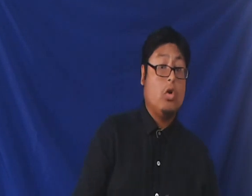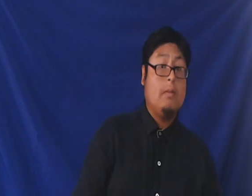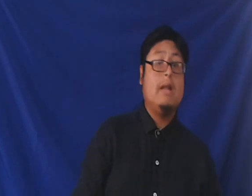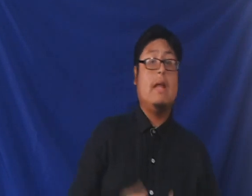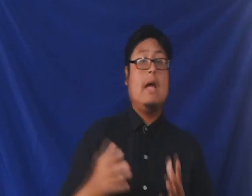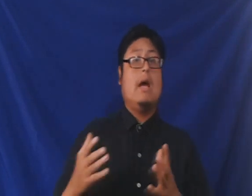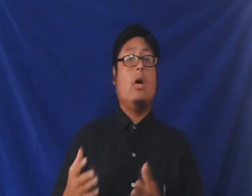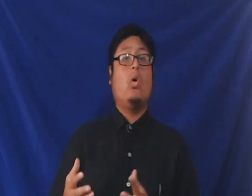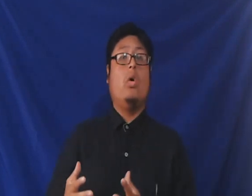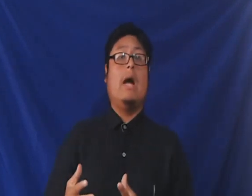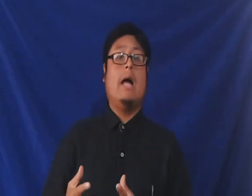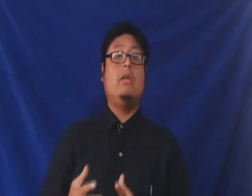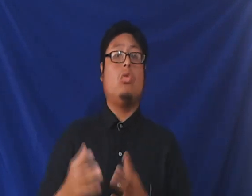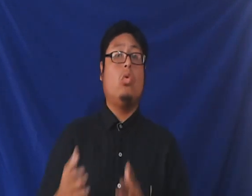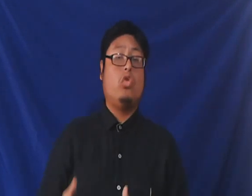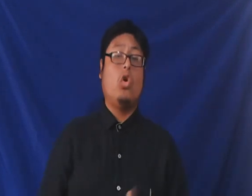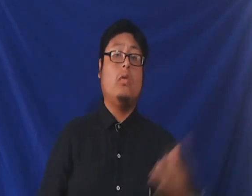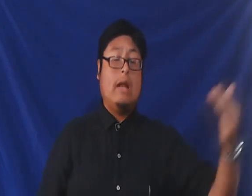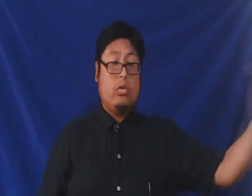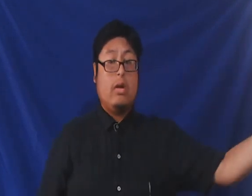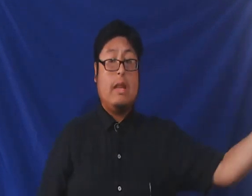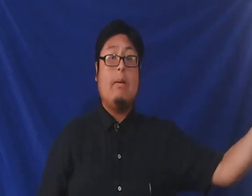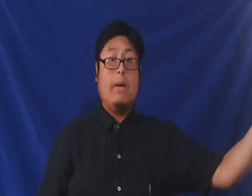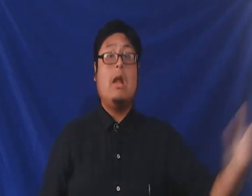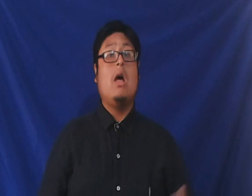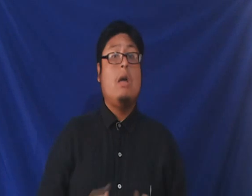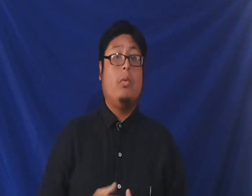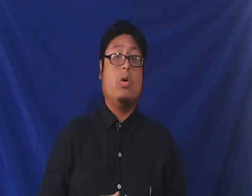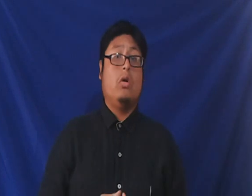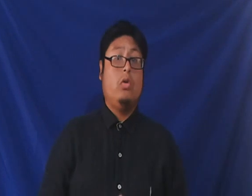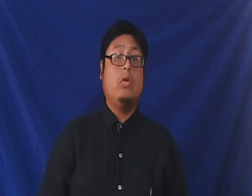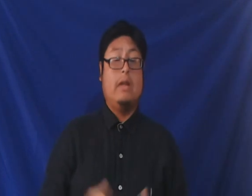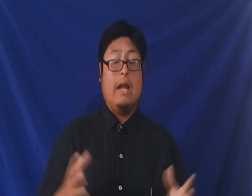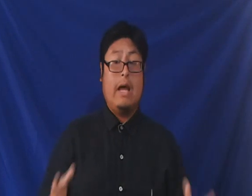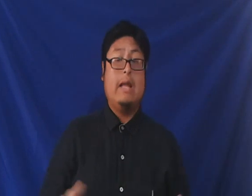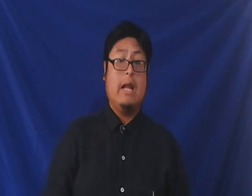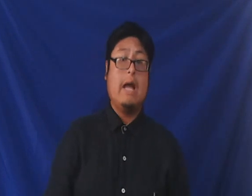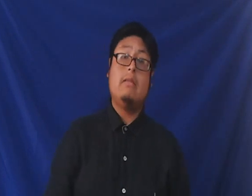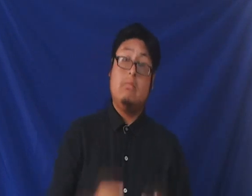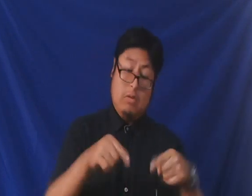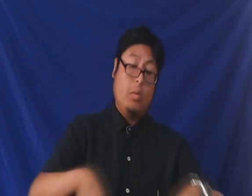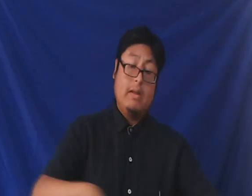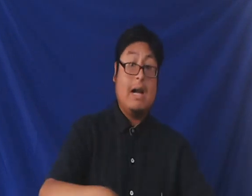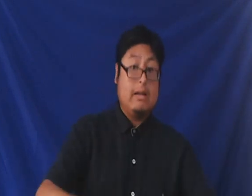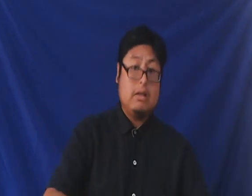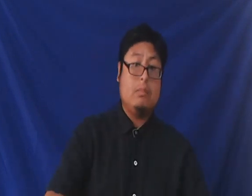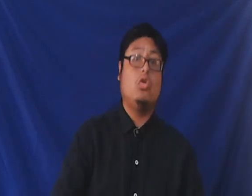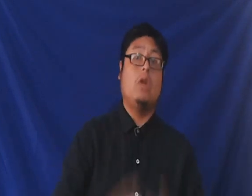Posteriormente con la disolución de la torre de Babel por Dios en el Génesis. Les voy a dejar la descripción